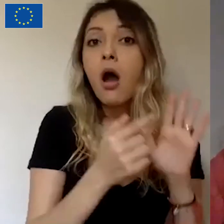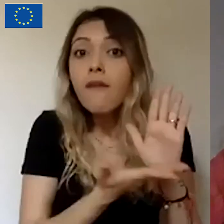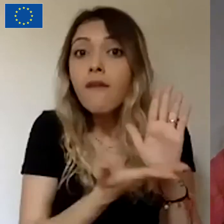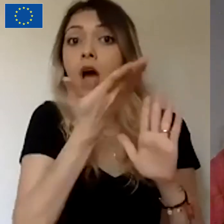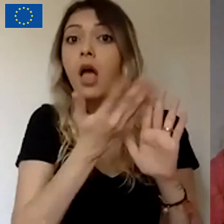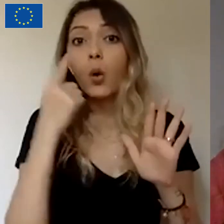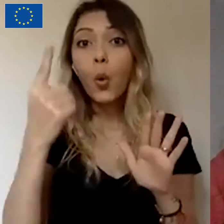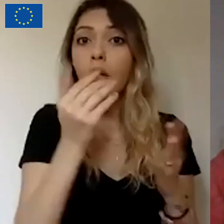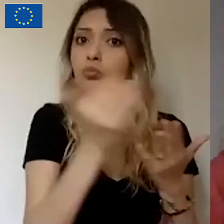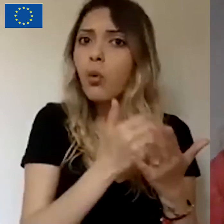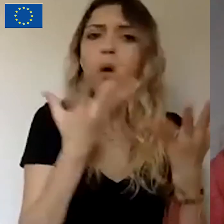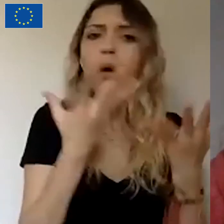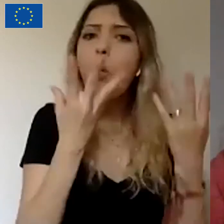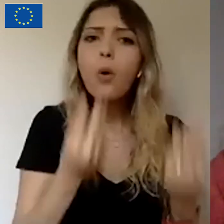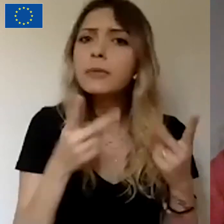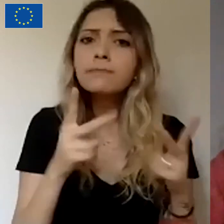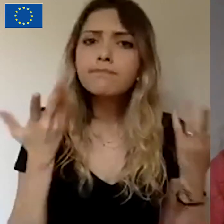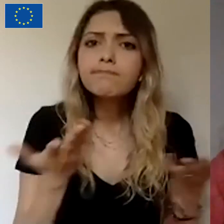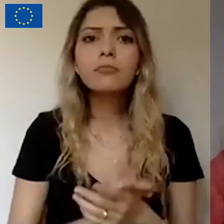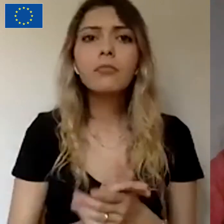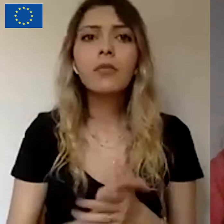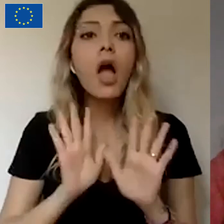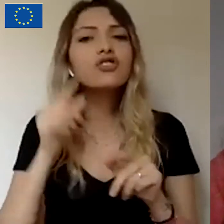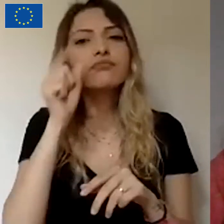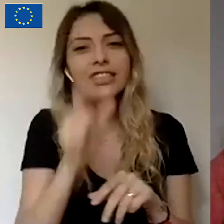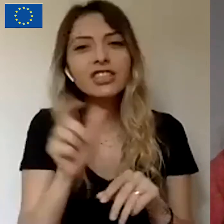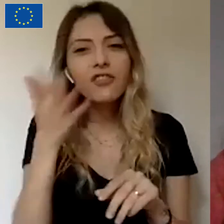tabii bire veya şirket olarak proje açarsanız